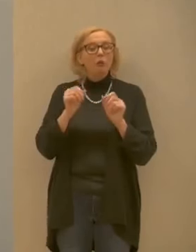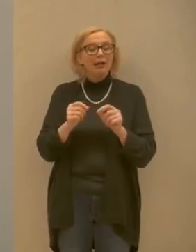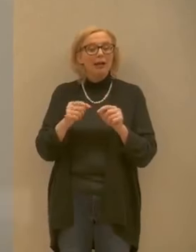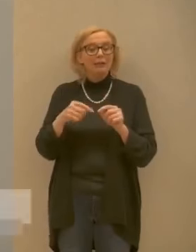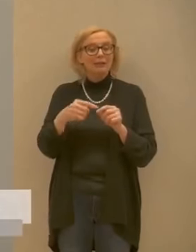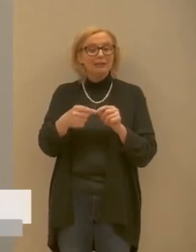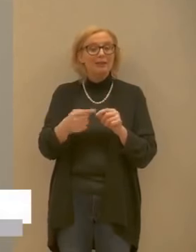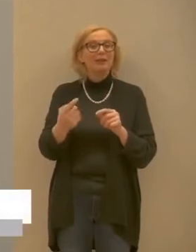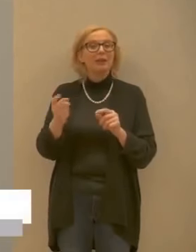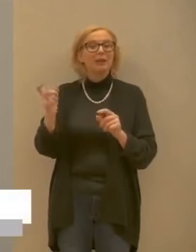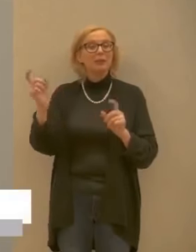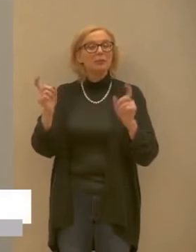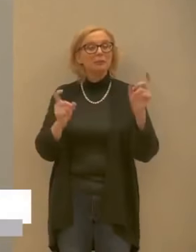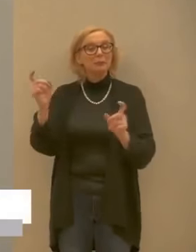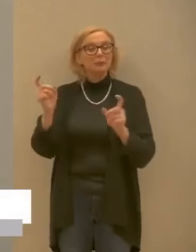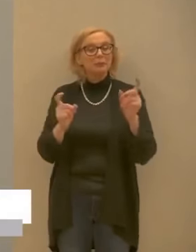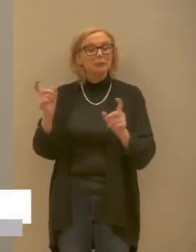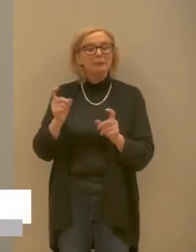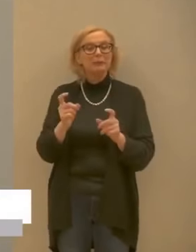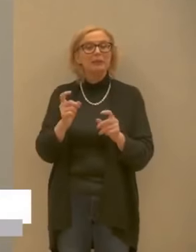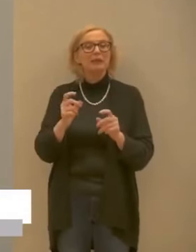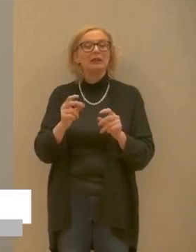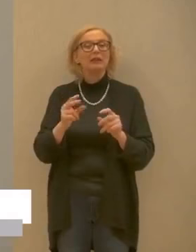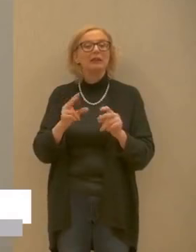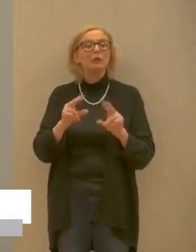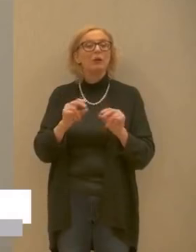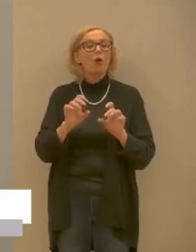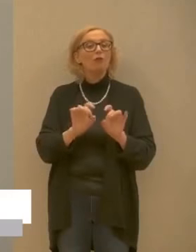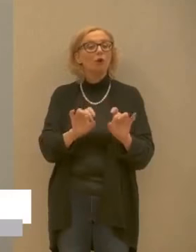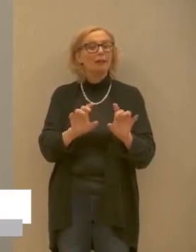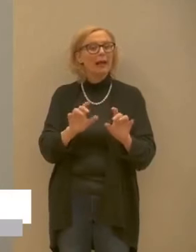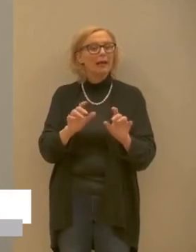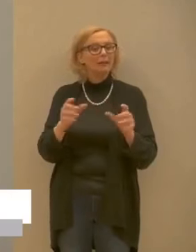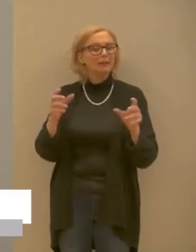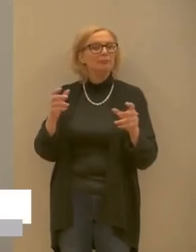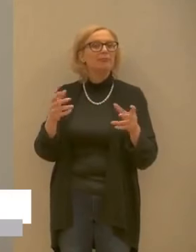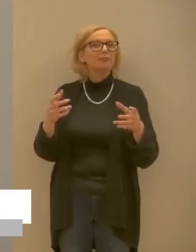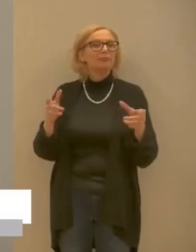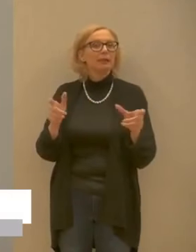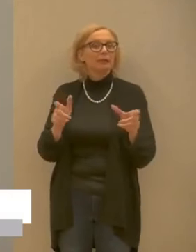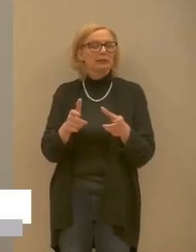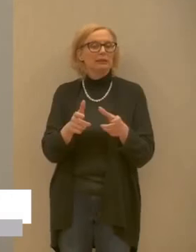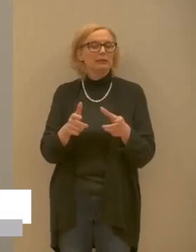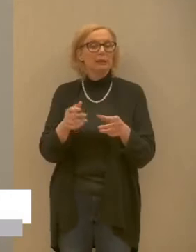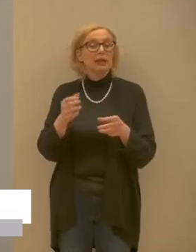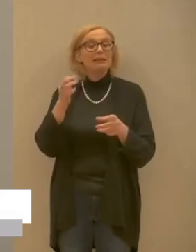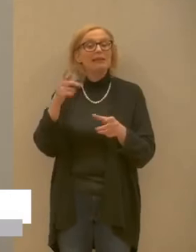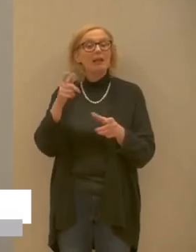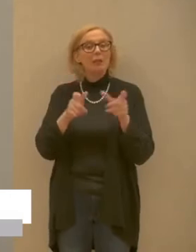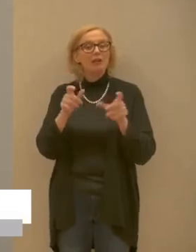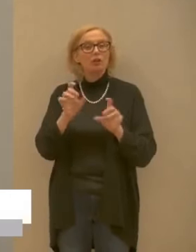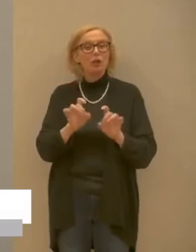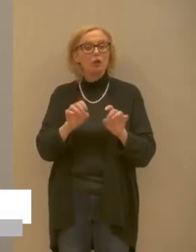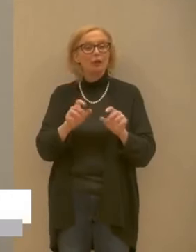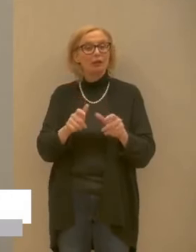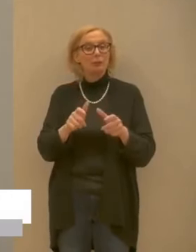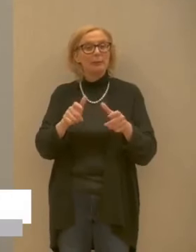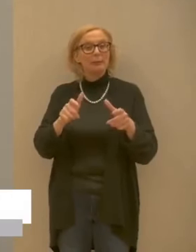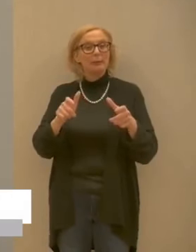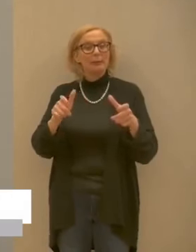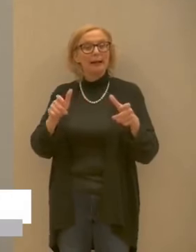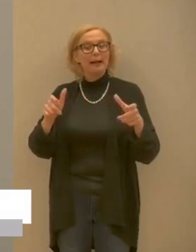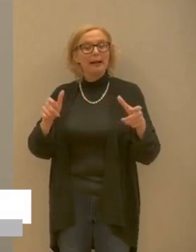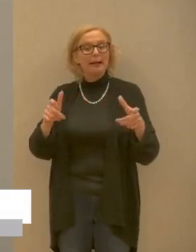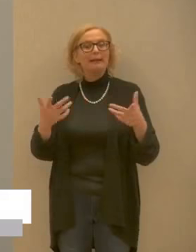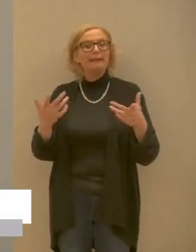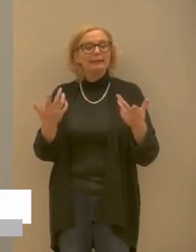'arrivo di queste persone con criticità ma è normale che se aumentano e non riusciamo a fermare